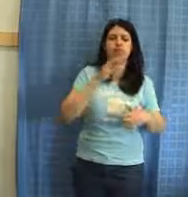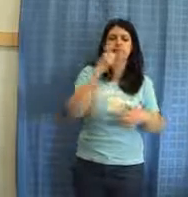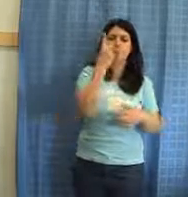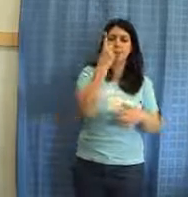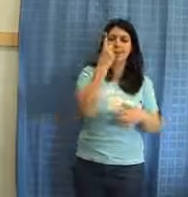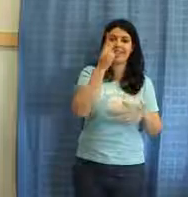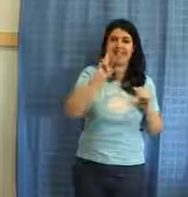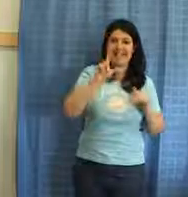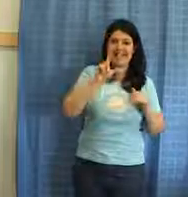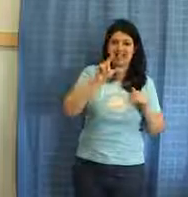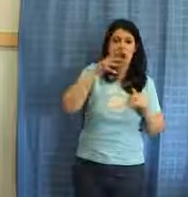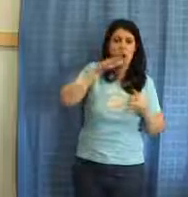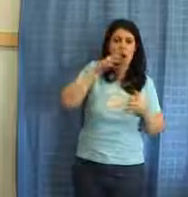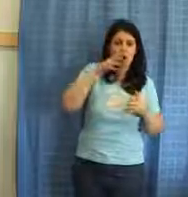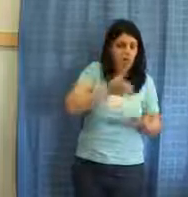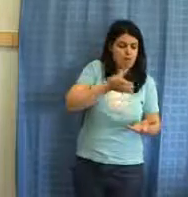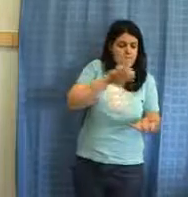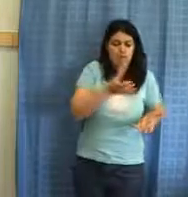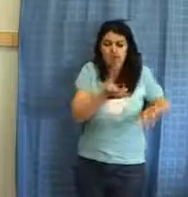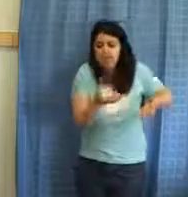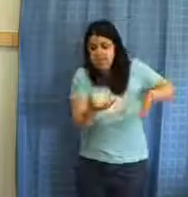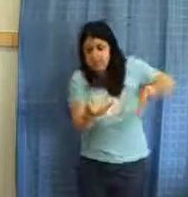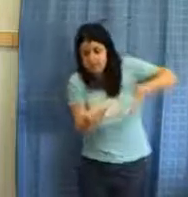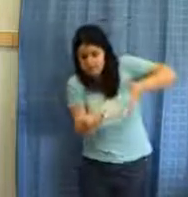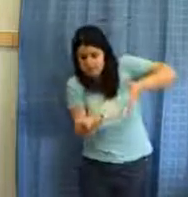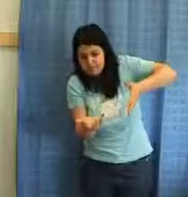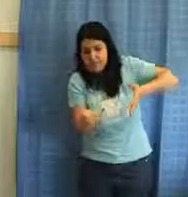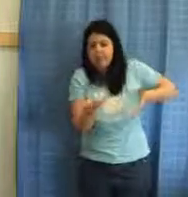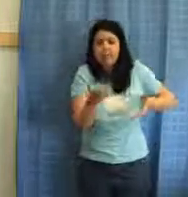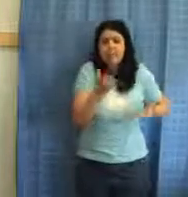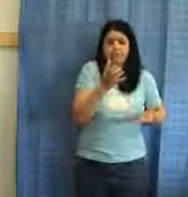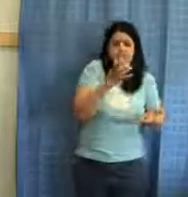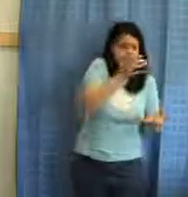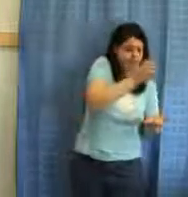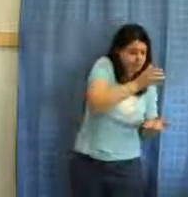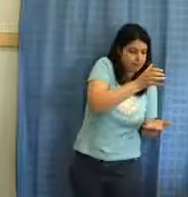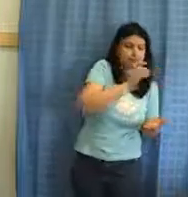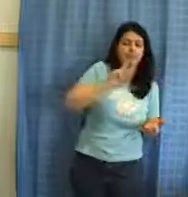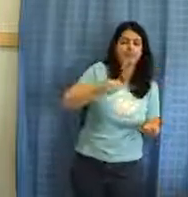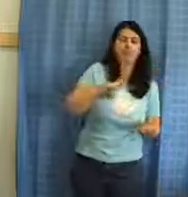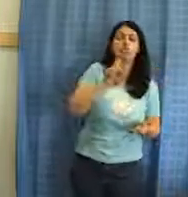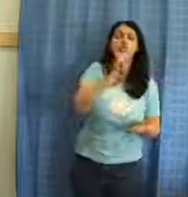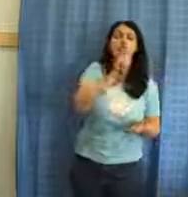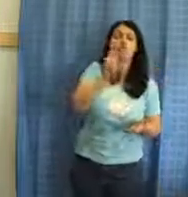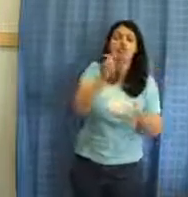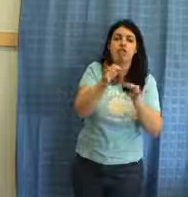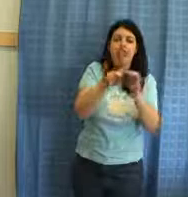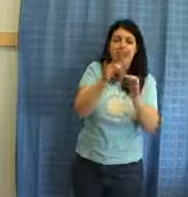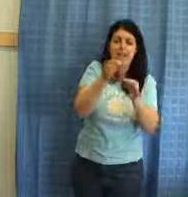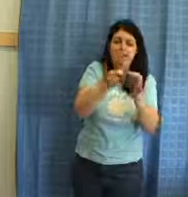200 grammi di zucchero, più